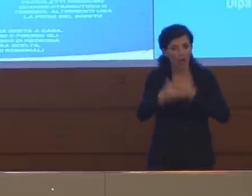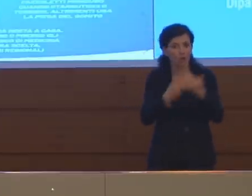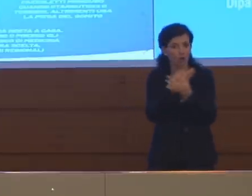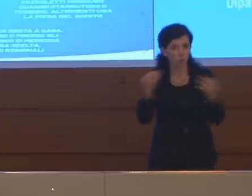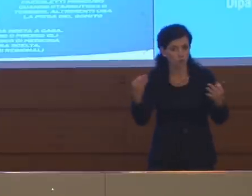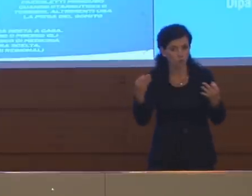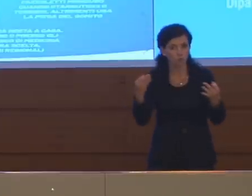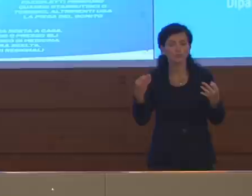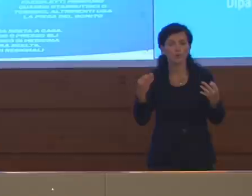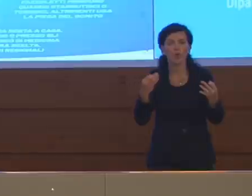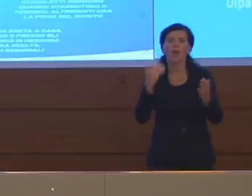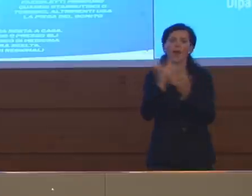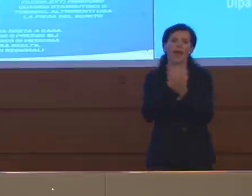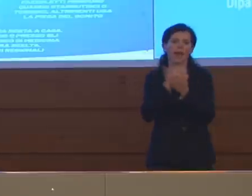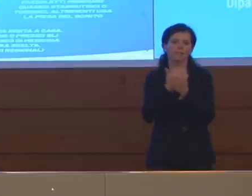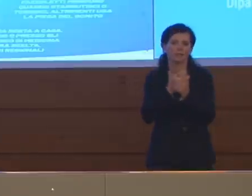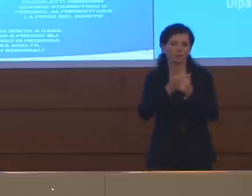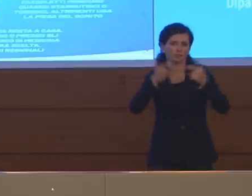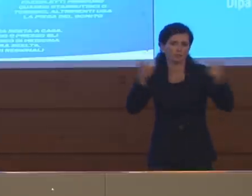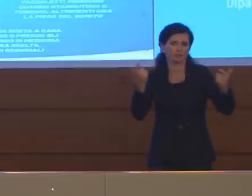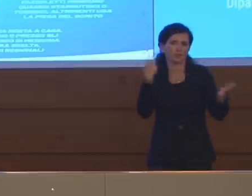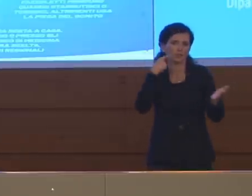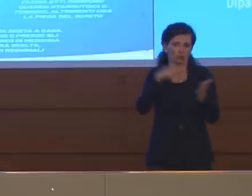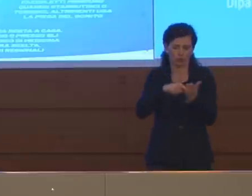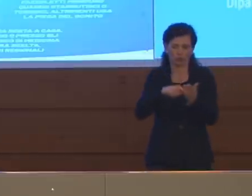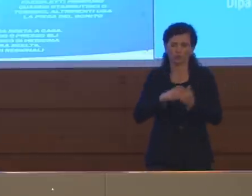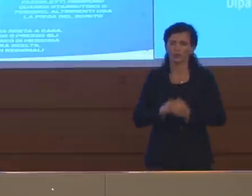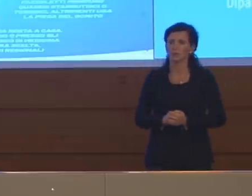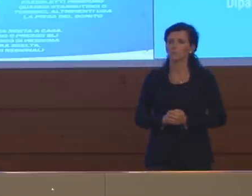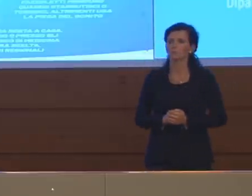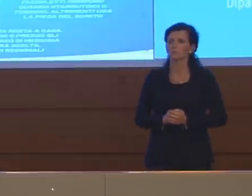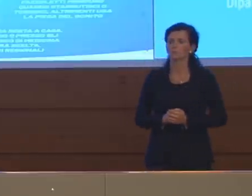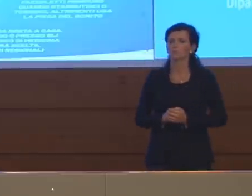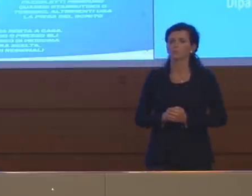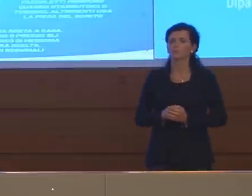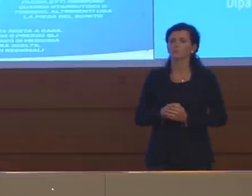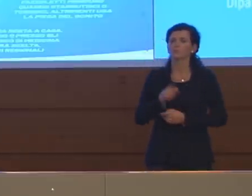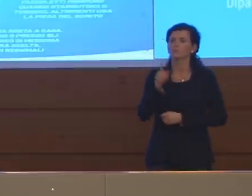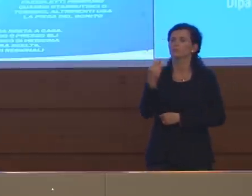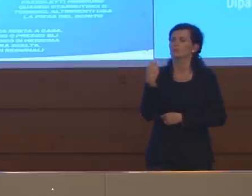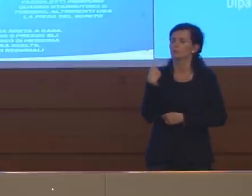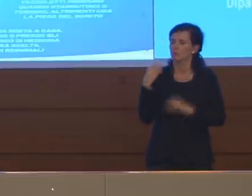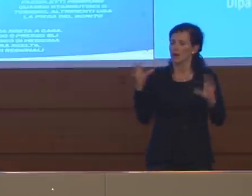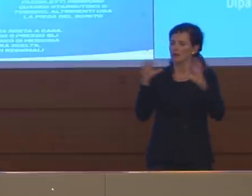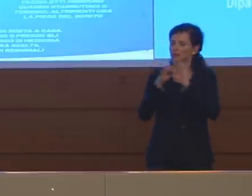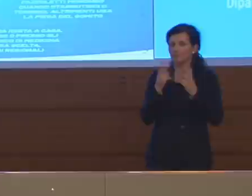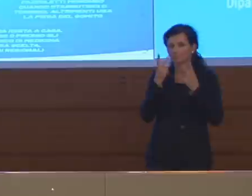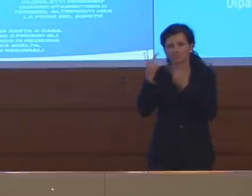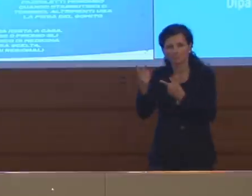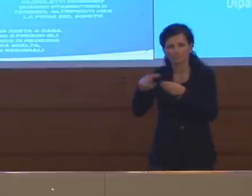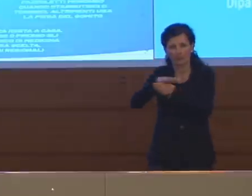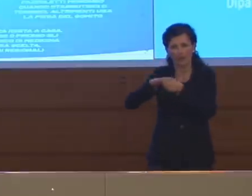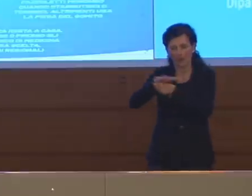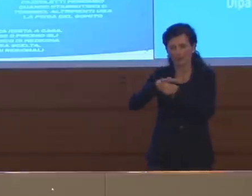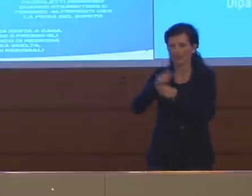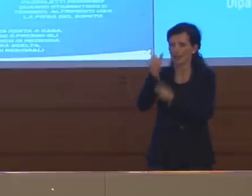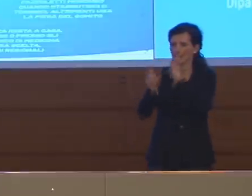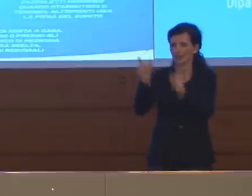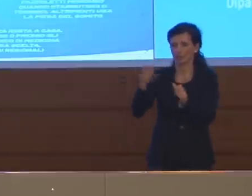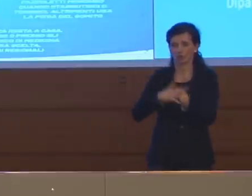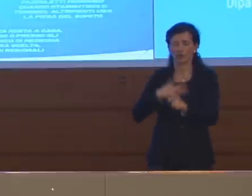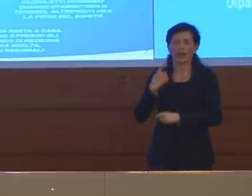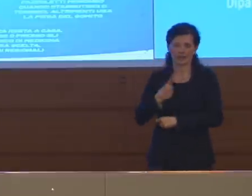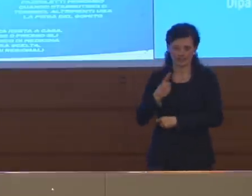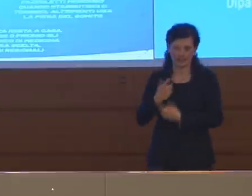evitare la ricrescita delle cose. Per quanto riguarda le visite alle persone, è chiaro che ci siamo sempre detti che le persone anziane